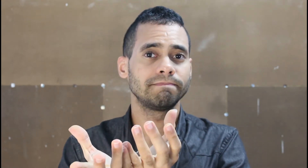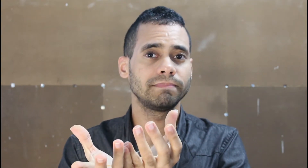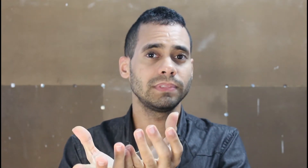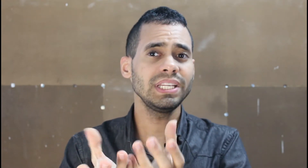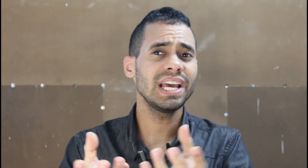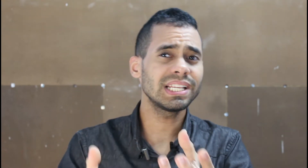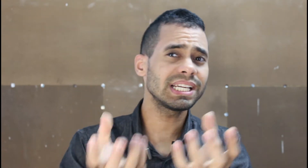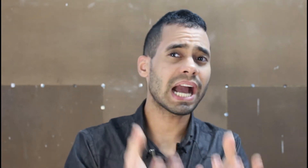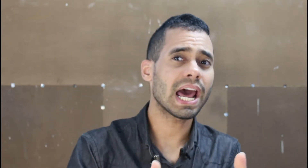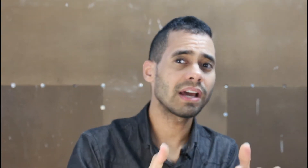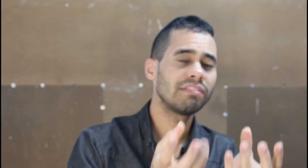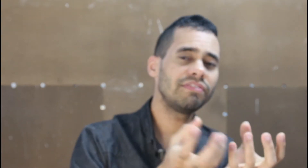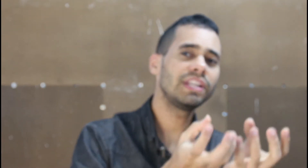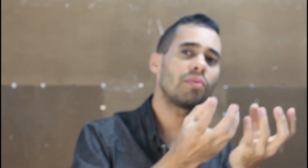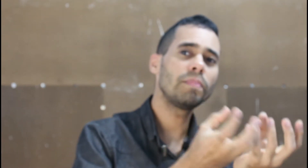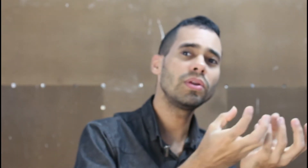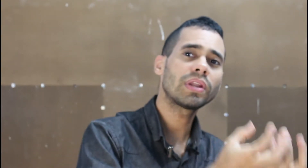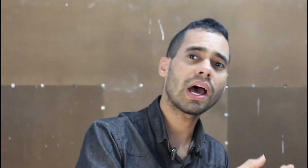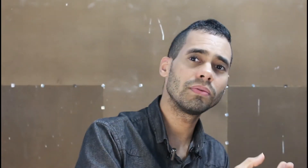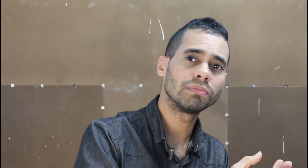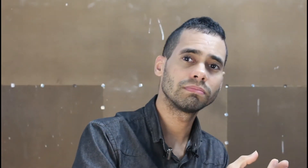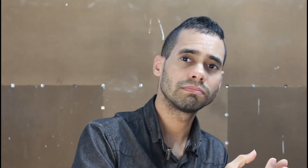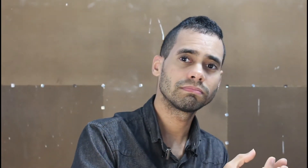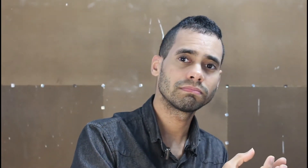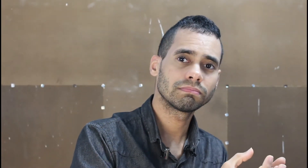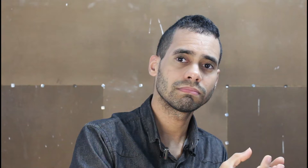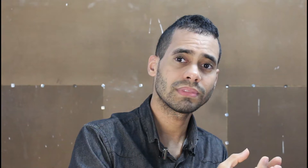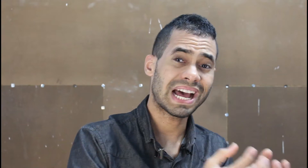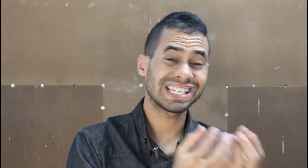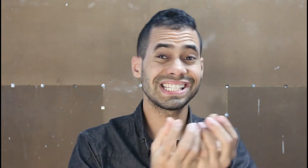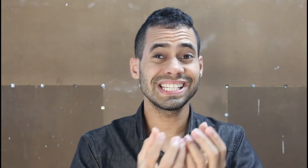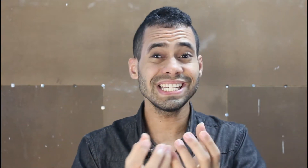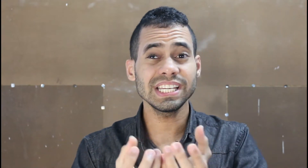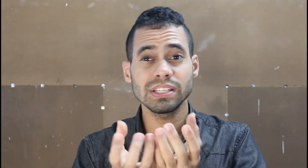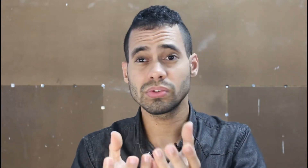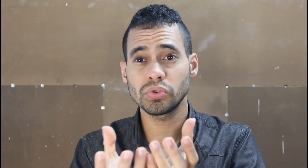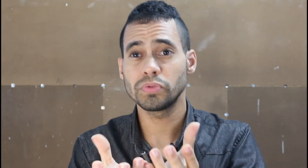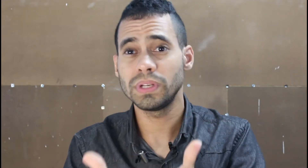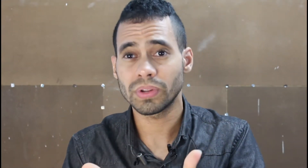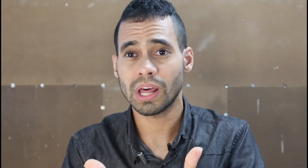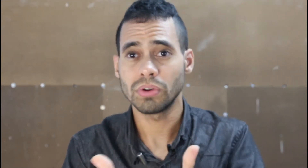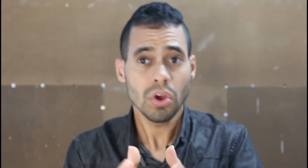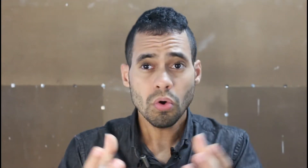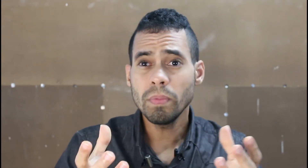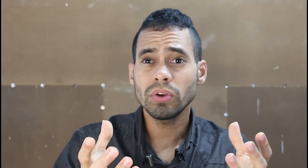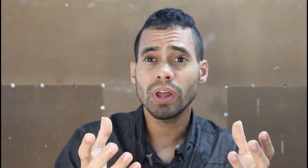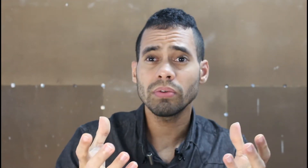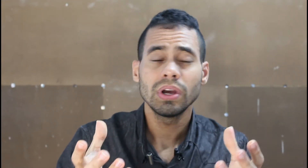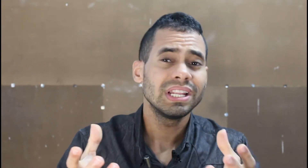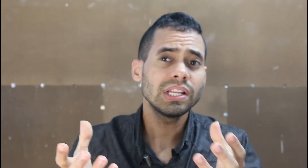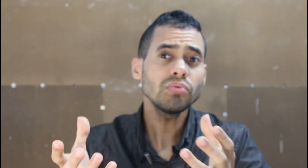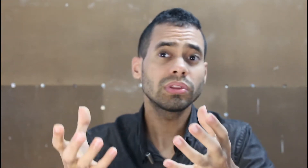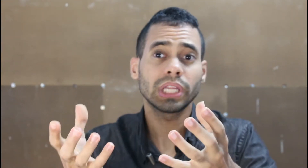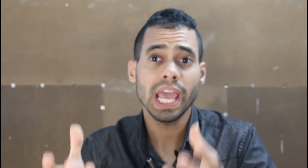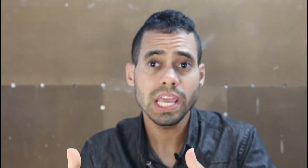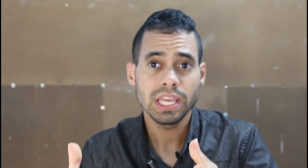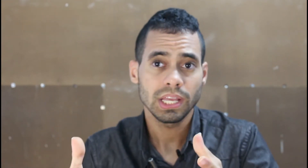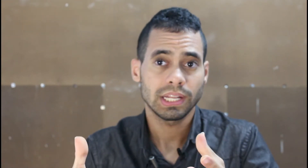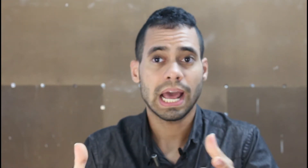E esse cara vira um bilionário. Assim que surge o bilionário. O bilionário não tem na